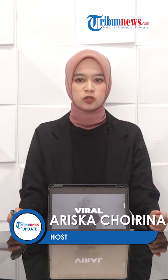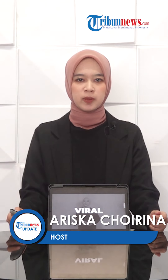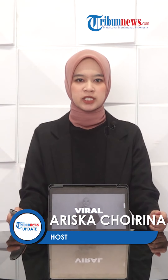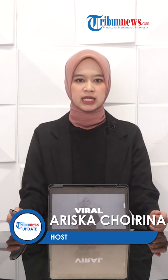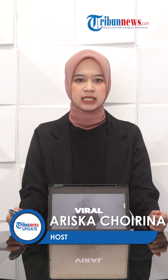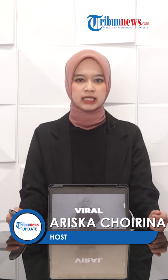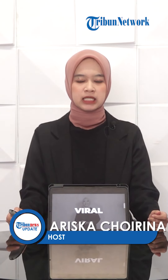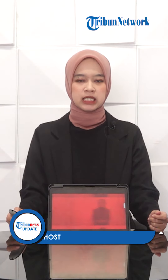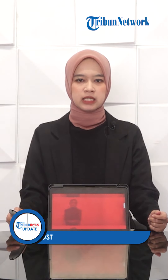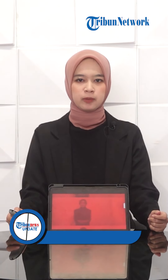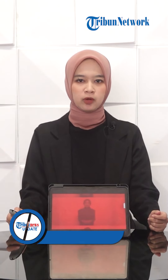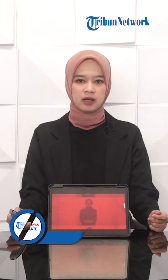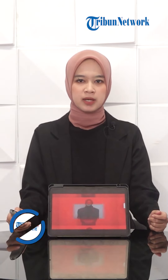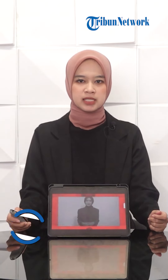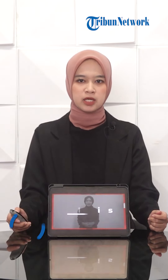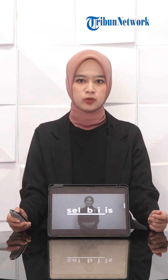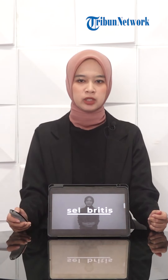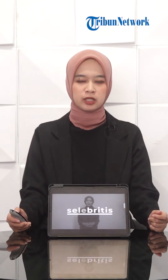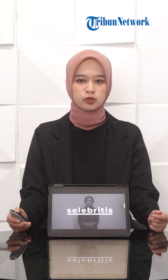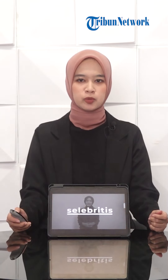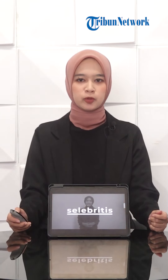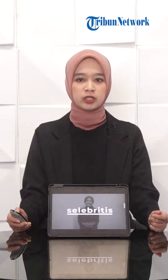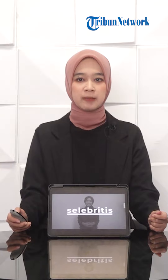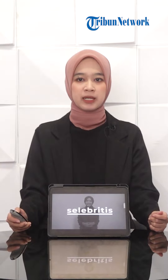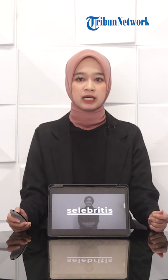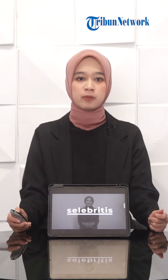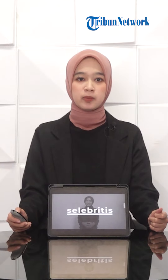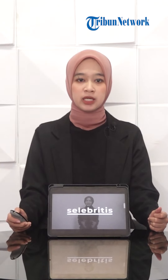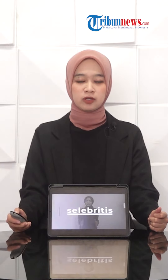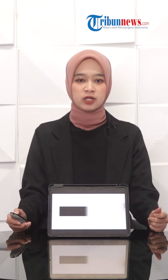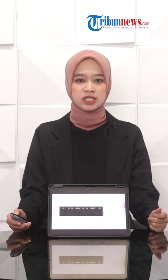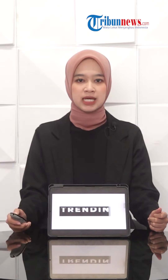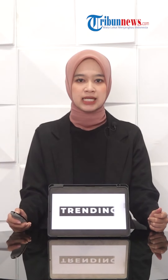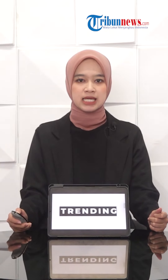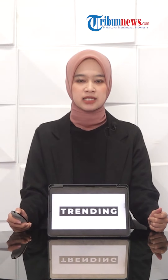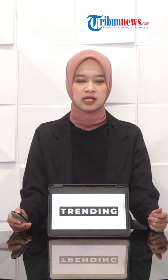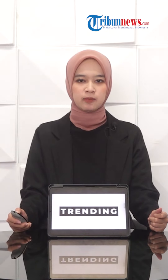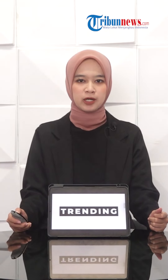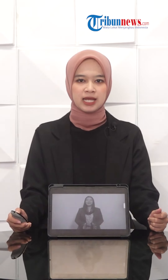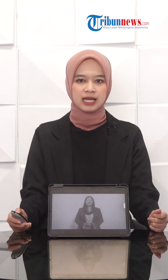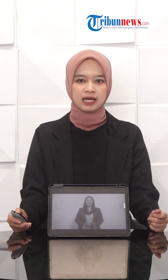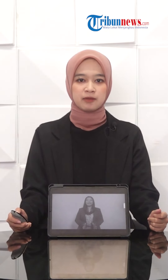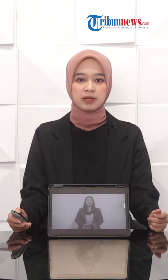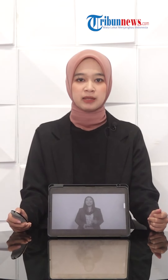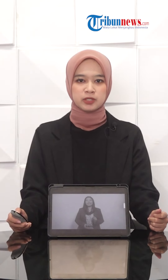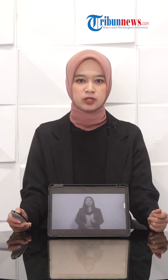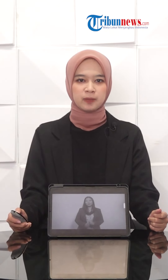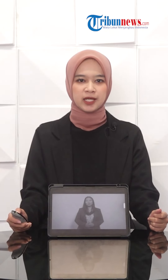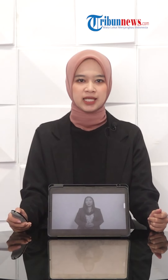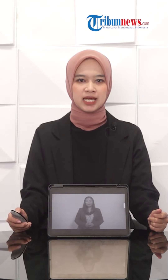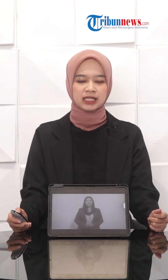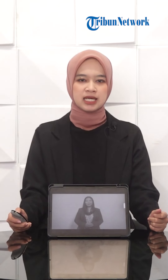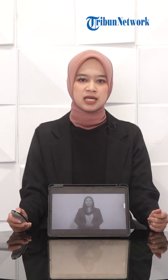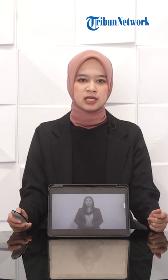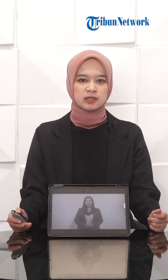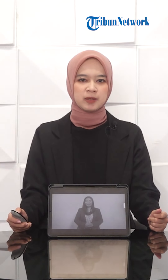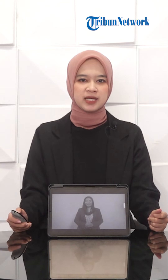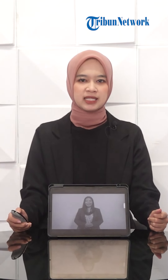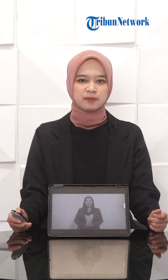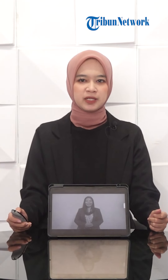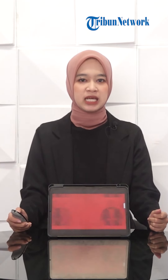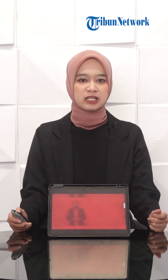bertugas di upacara detik-detik proklamasi HUD G-78 Republik Indonesia di Istana Merdeka kembali mencuri perhatian